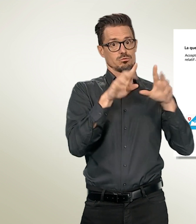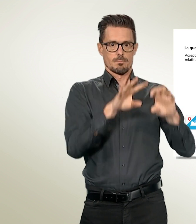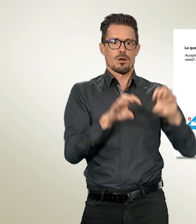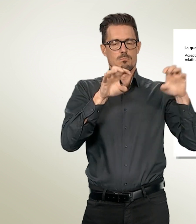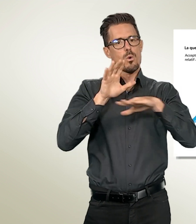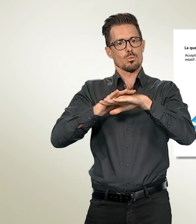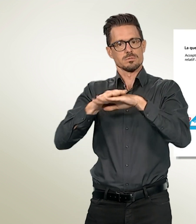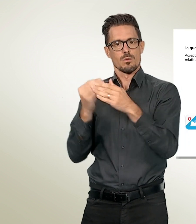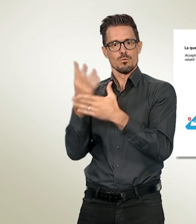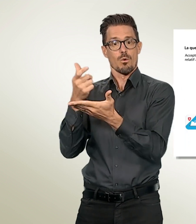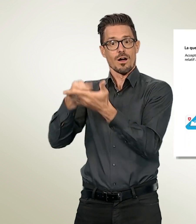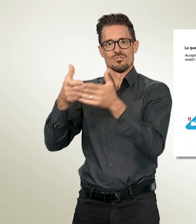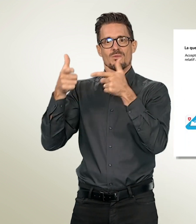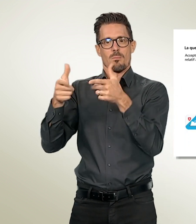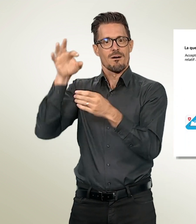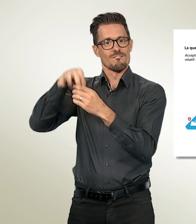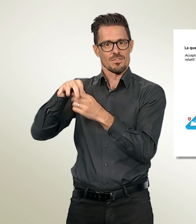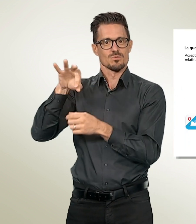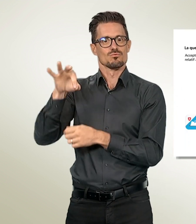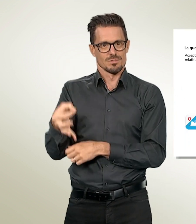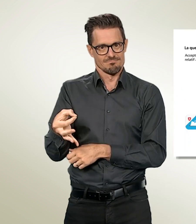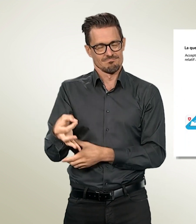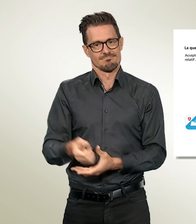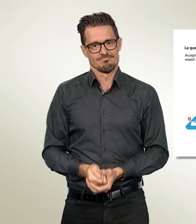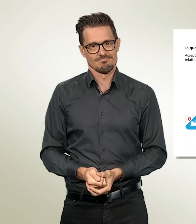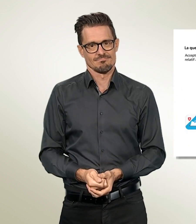L'armée de Sous-titrage FR ?